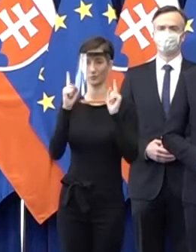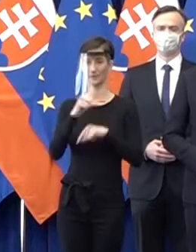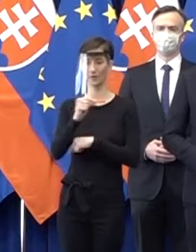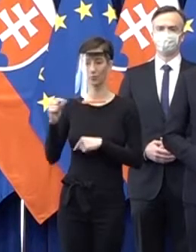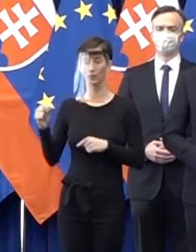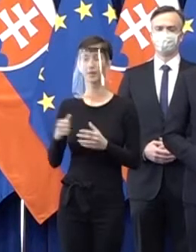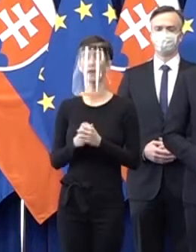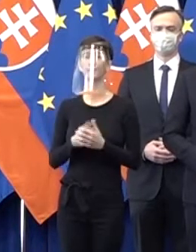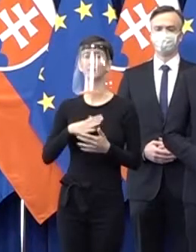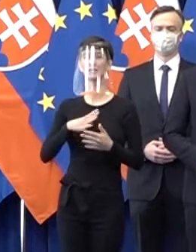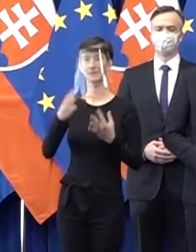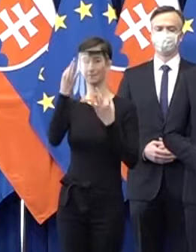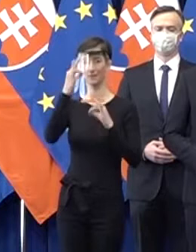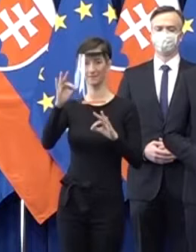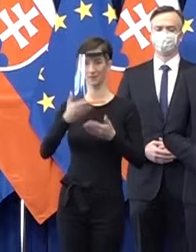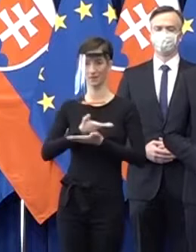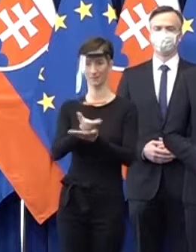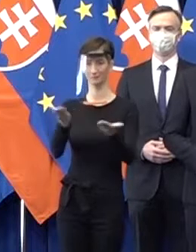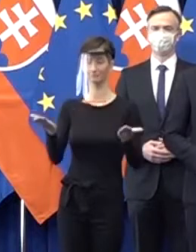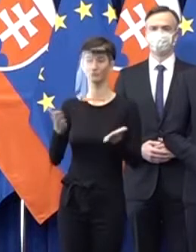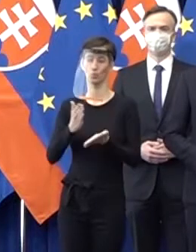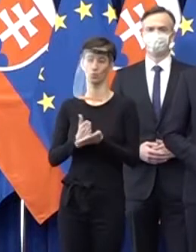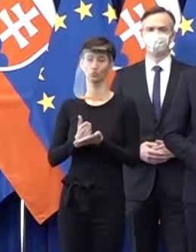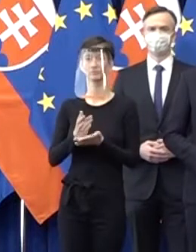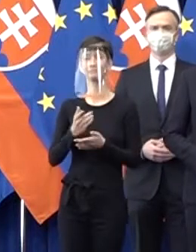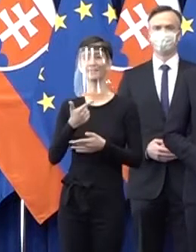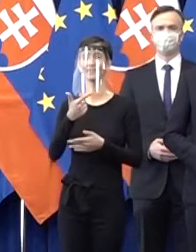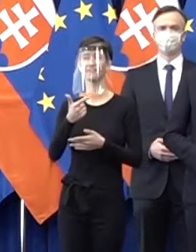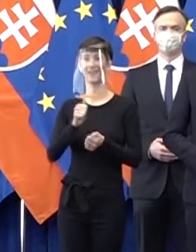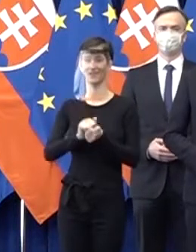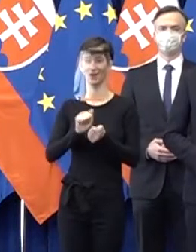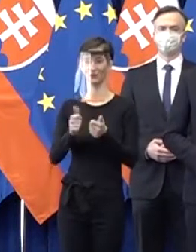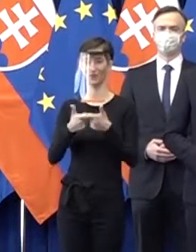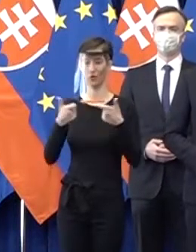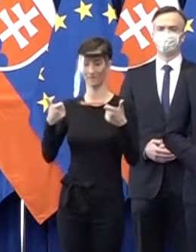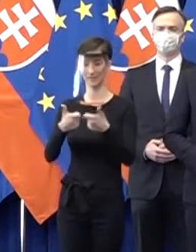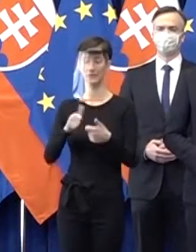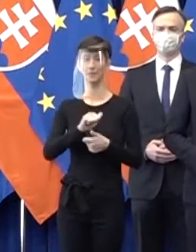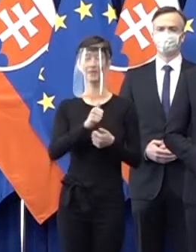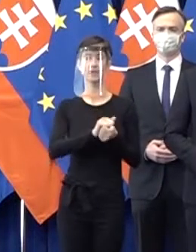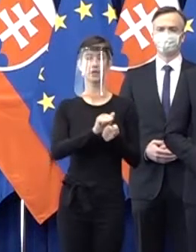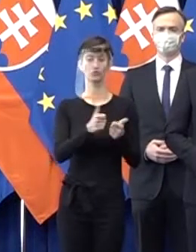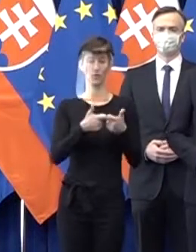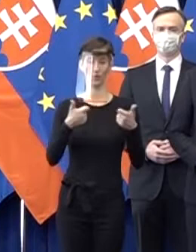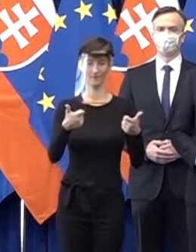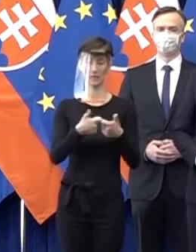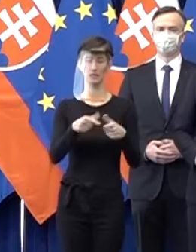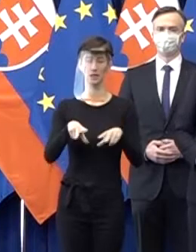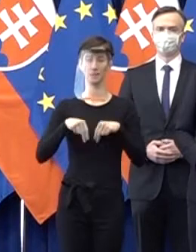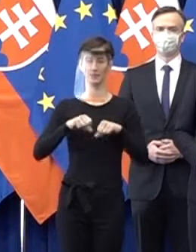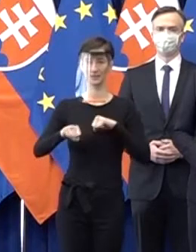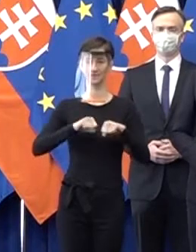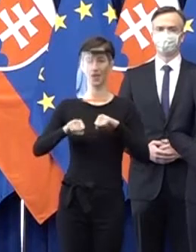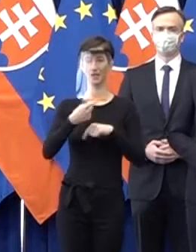privítať vás prakticky hneď na dvoch tlačových konferenciách. Tou prvou bude tlačová konferencia predsedu Vlády